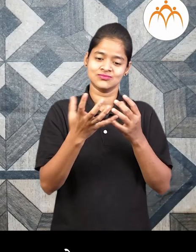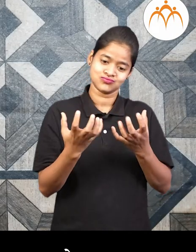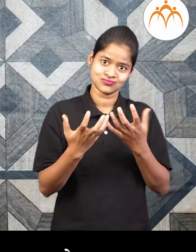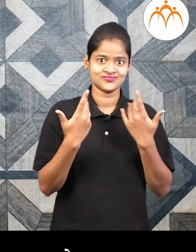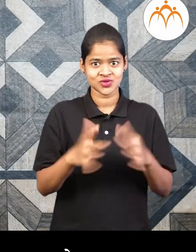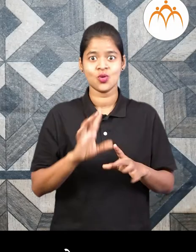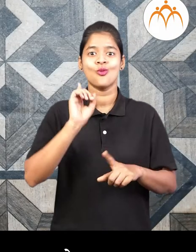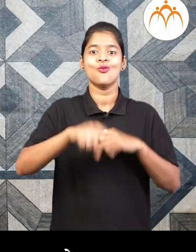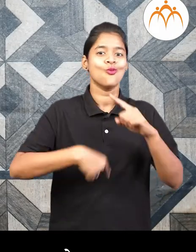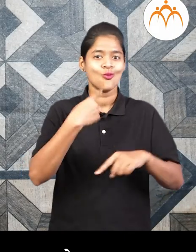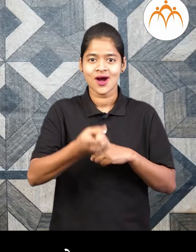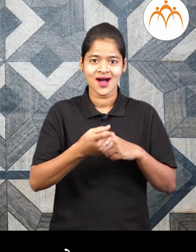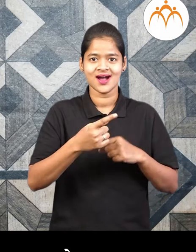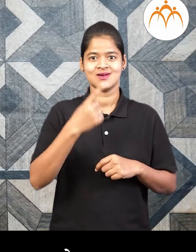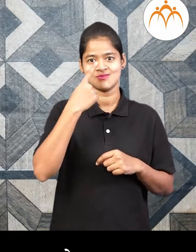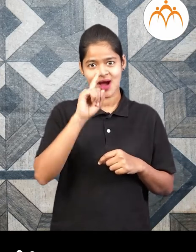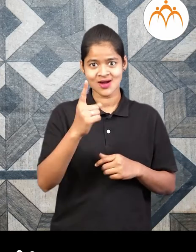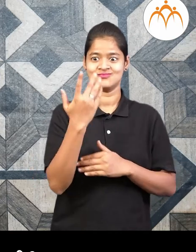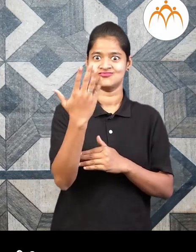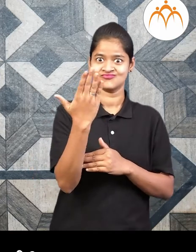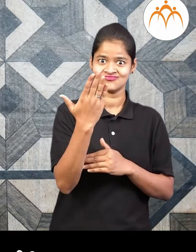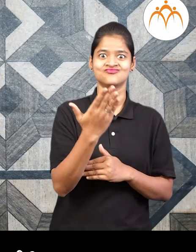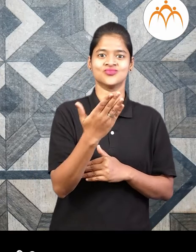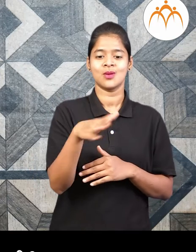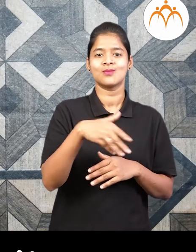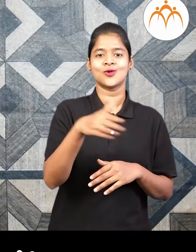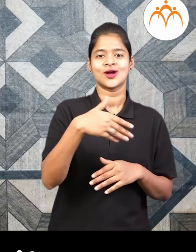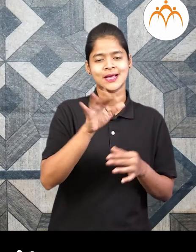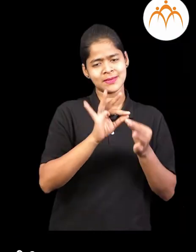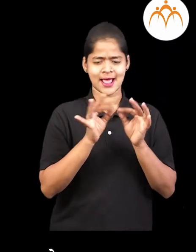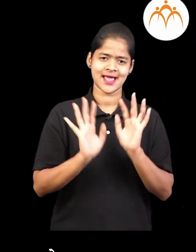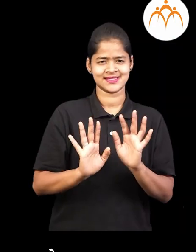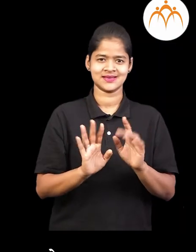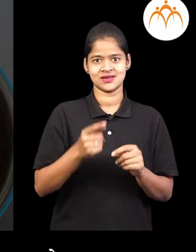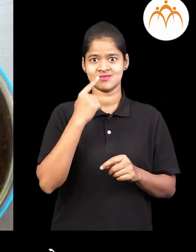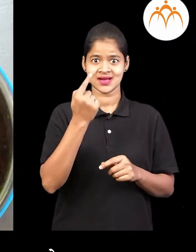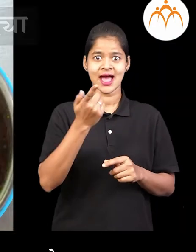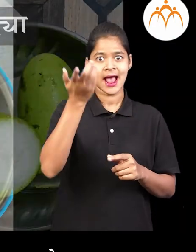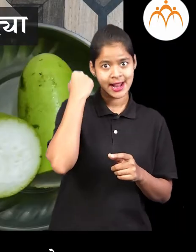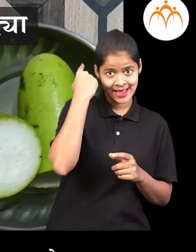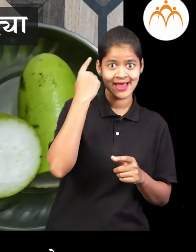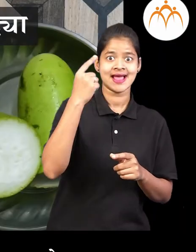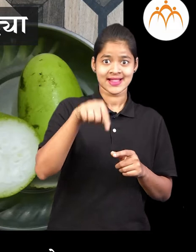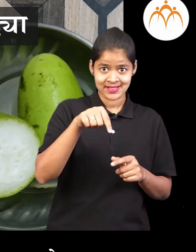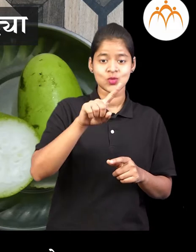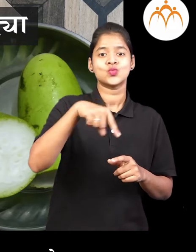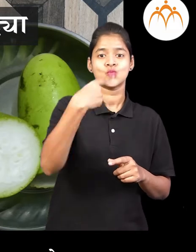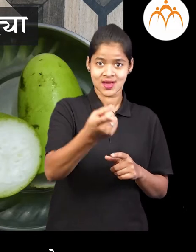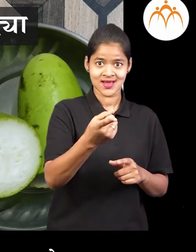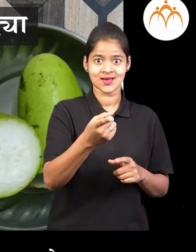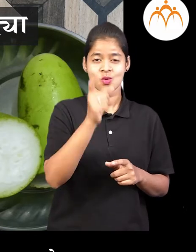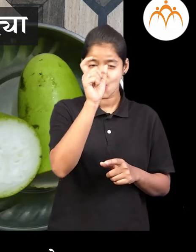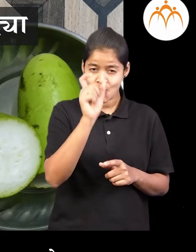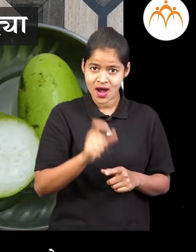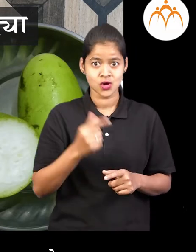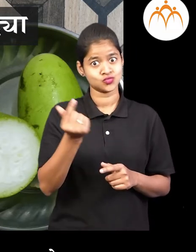उद्याई भूपडे ची भजी करना रहे आसे अपन बोलतु कि नहीं काल आज उद्या आसे शब्द वापरतो